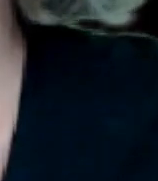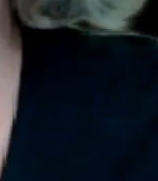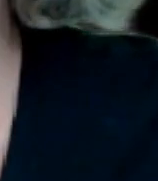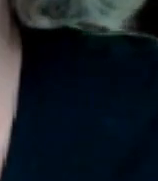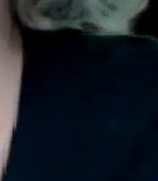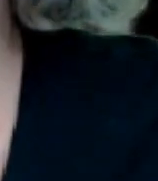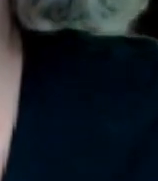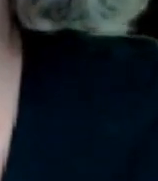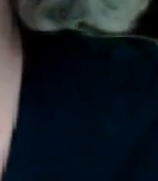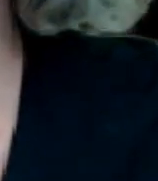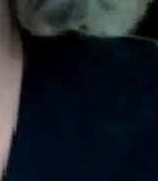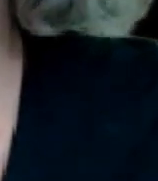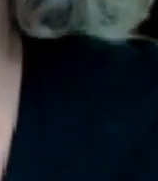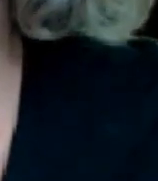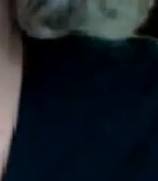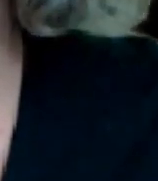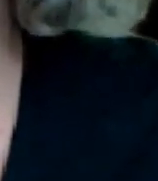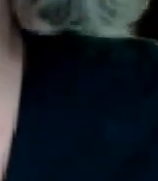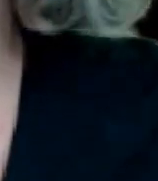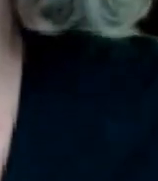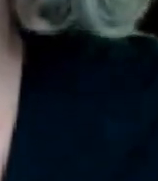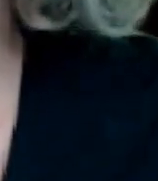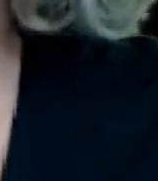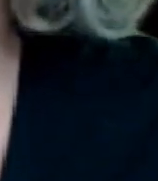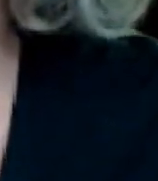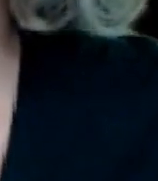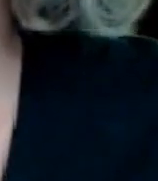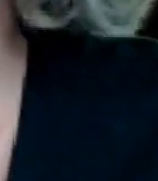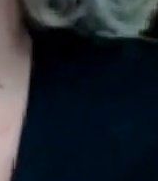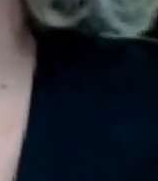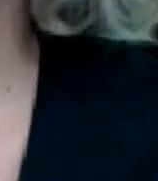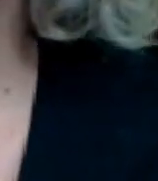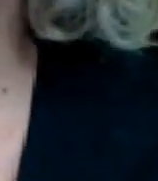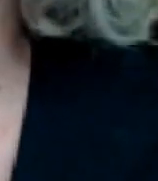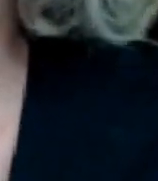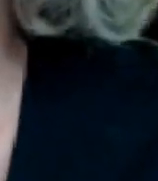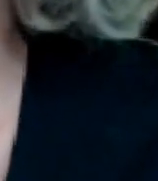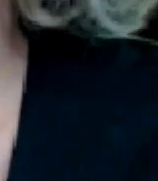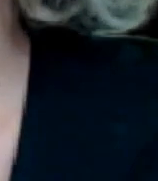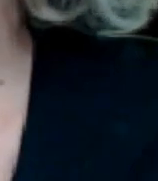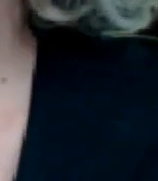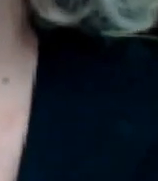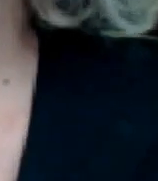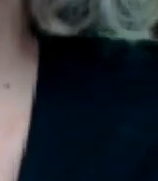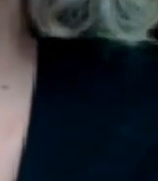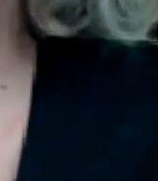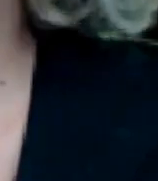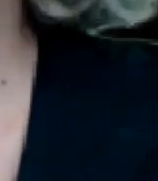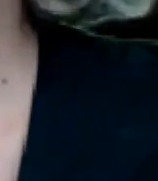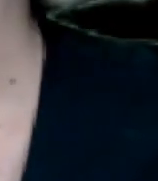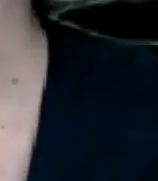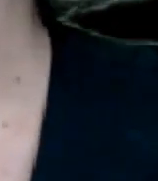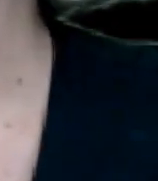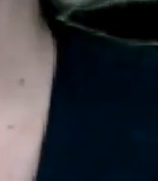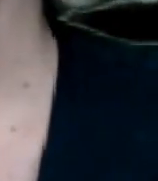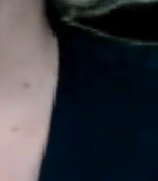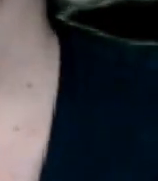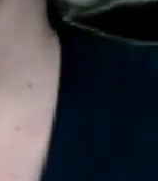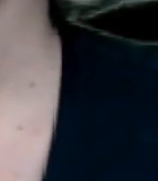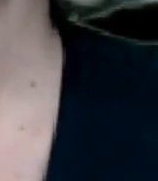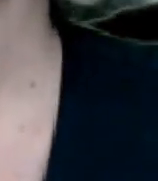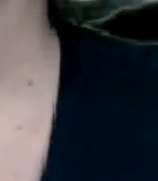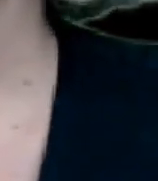y decir ataquen y arrasen y acaben aniquilen etcétera ahora no